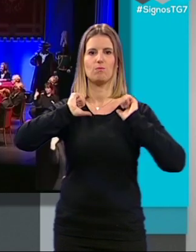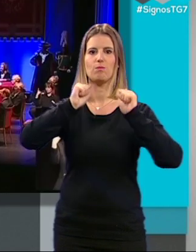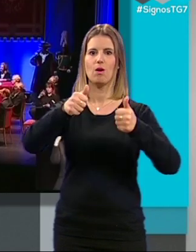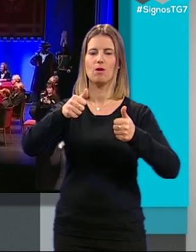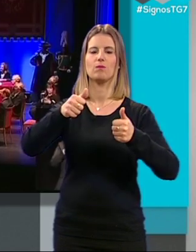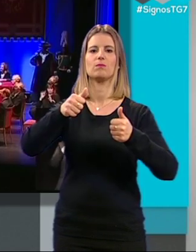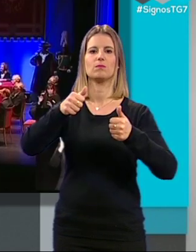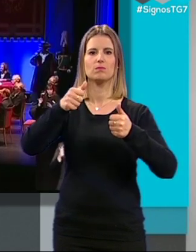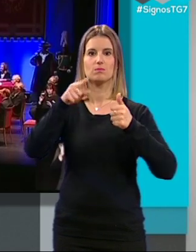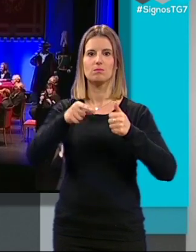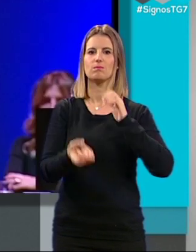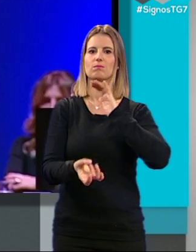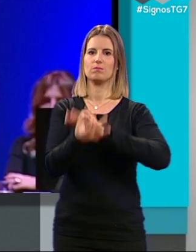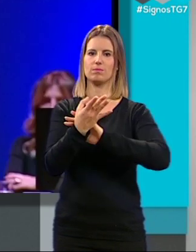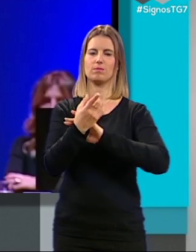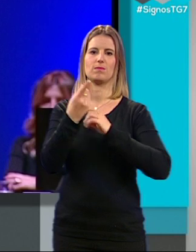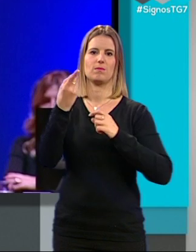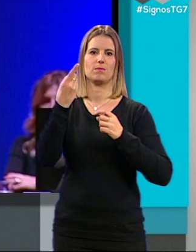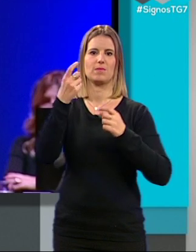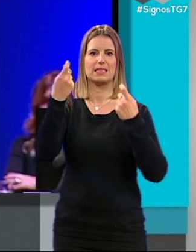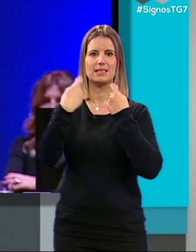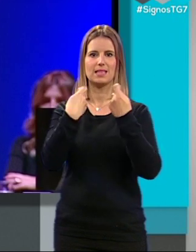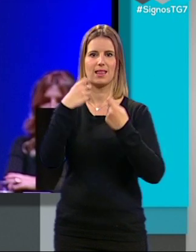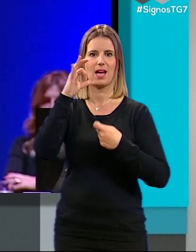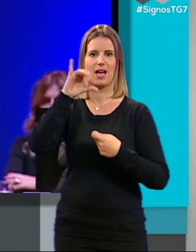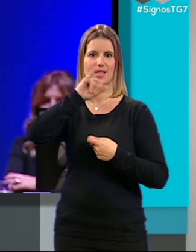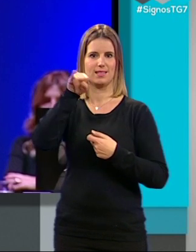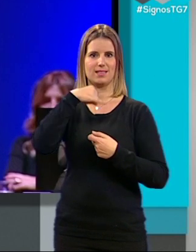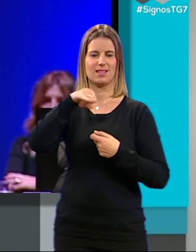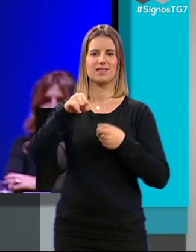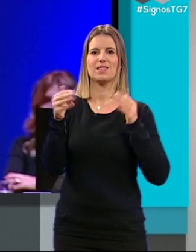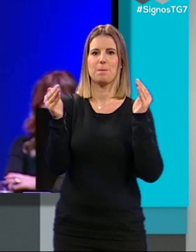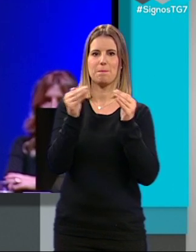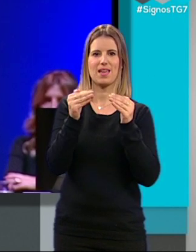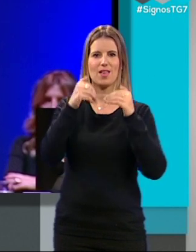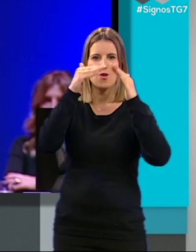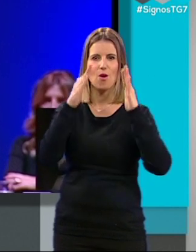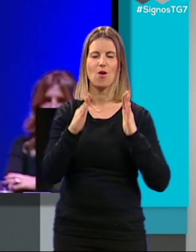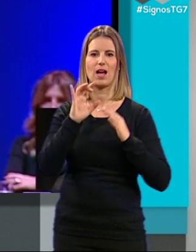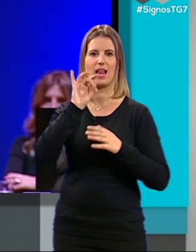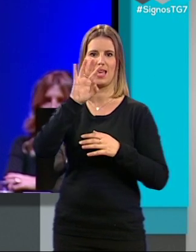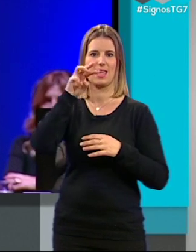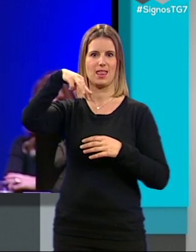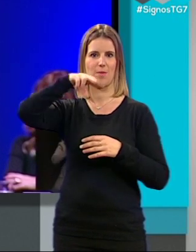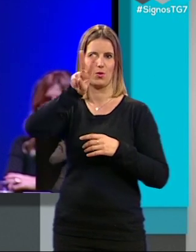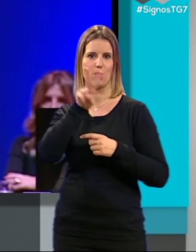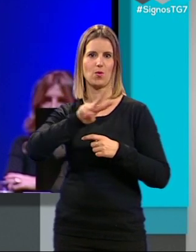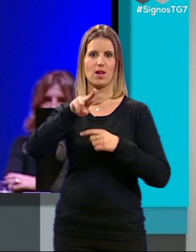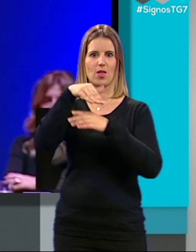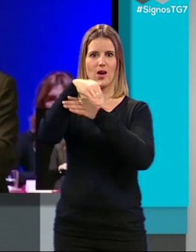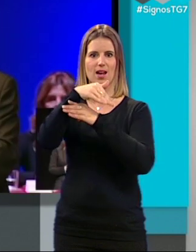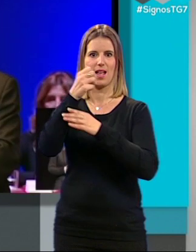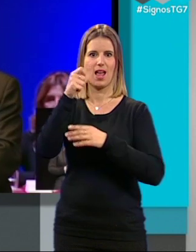naciendo así el electrodoméstico Sánchez en un pequeño local de 15 metros cuadrados de la calle